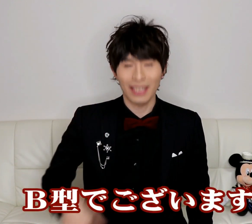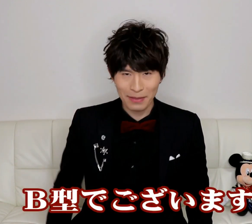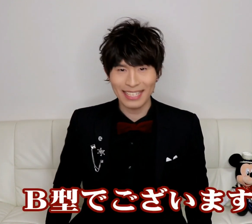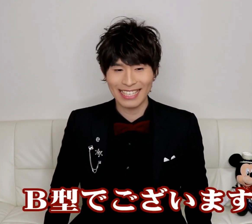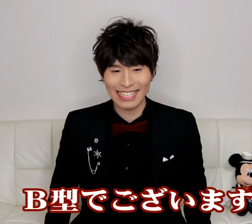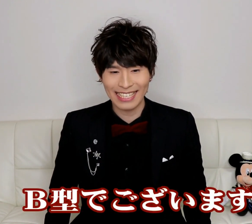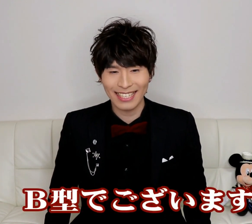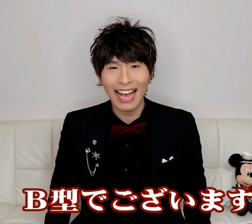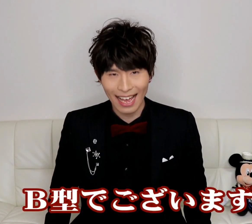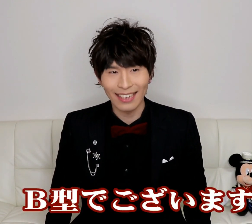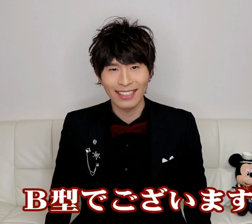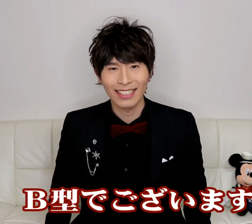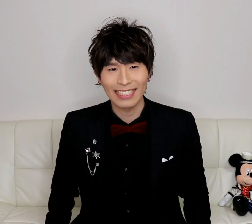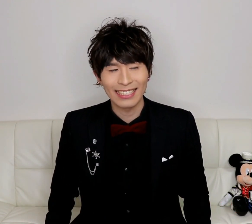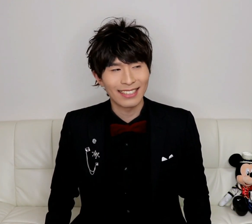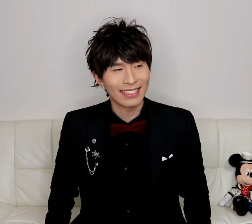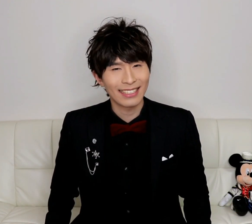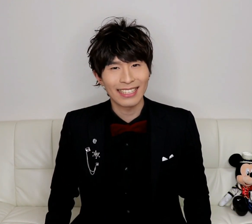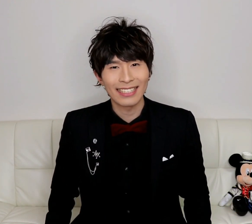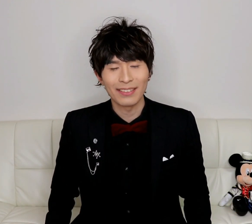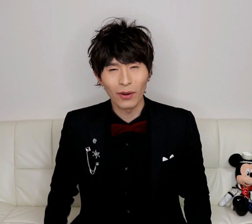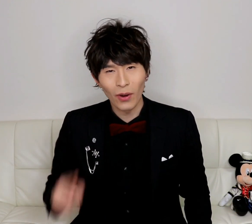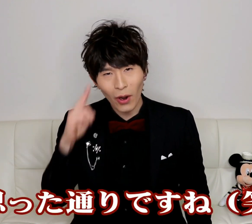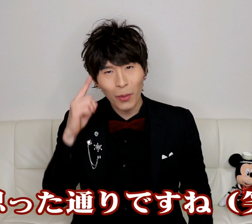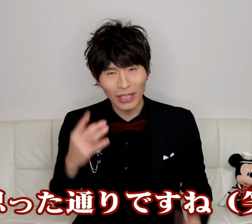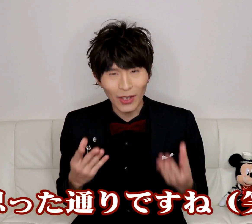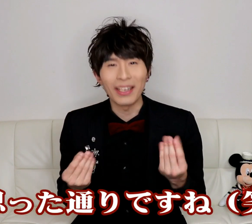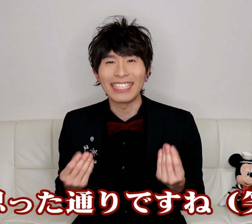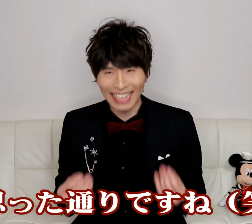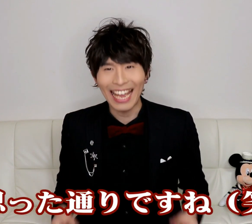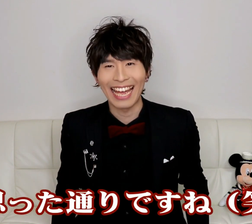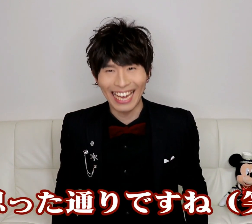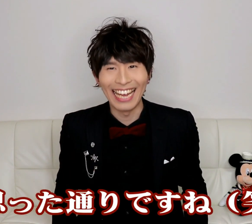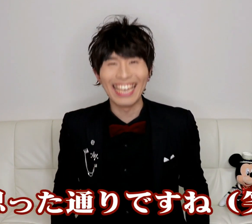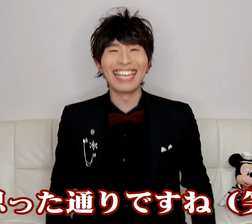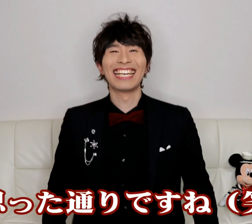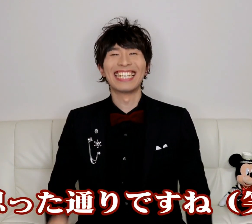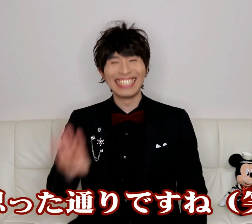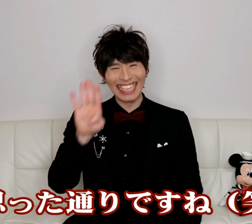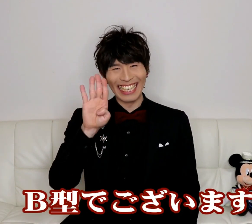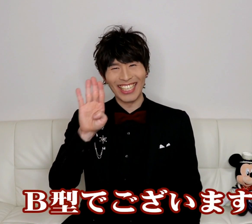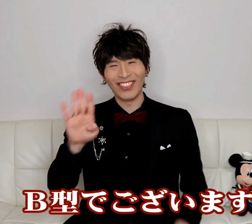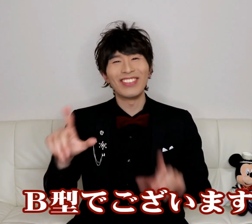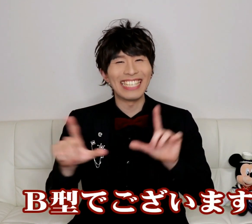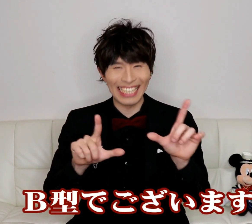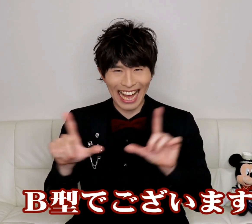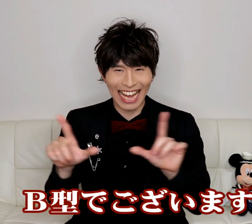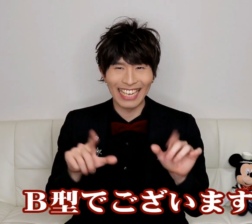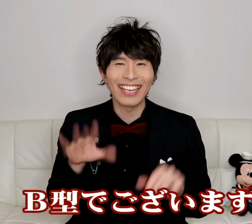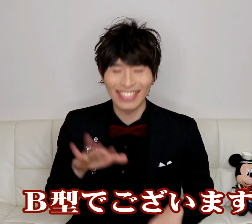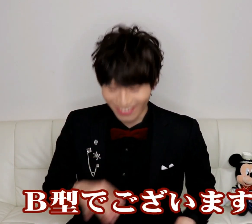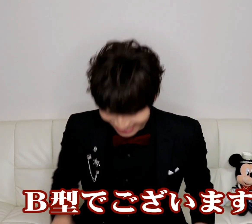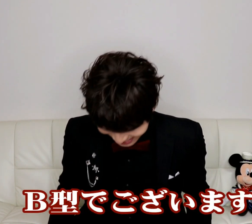ございますはいもう思った通りですねはいB型でございます